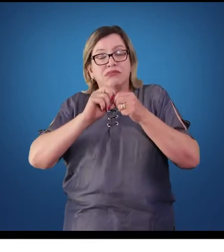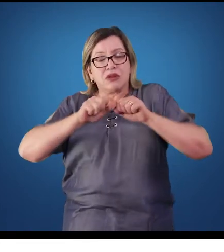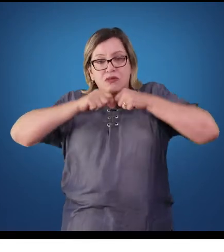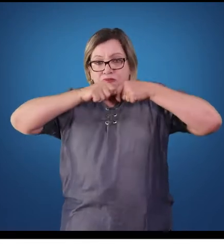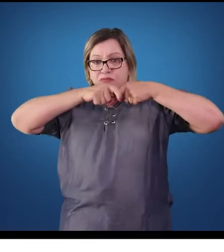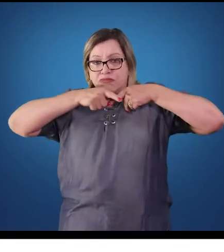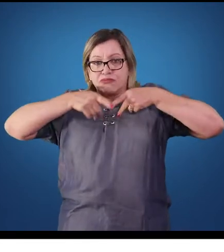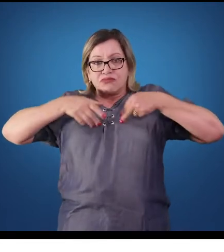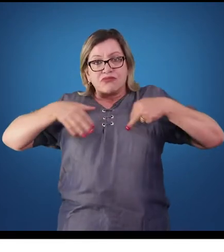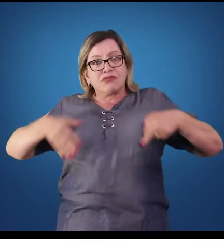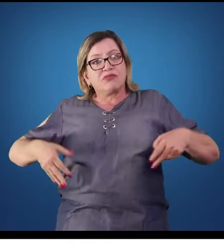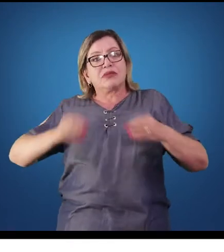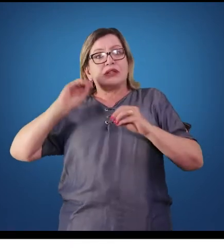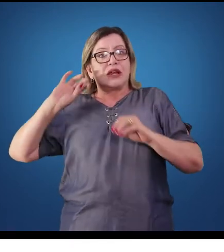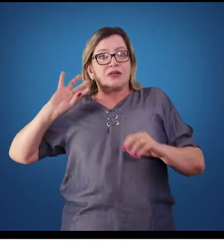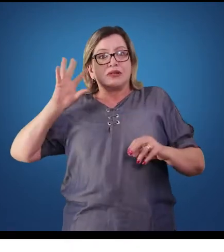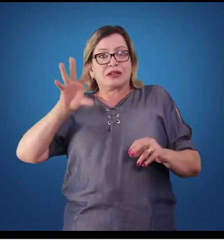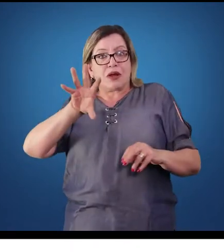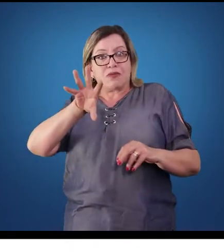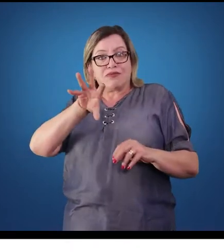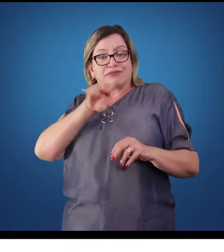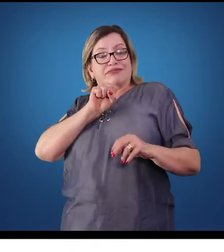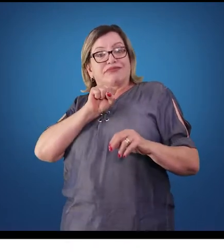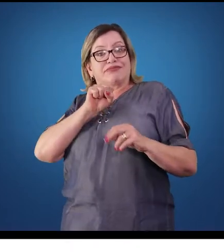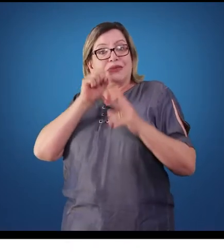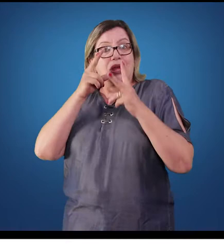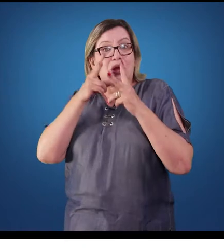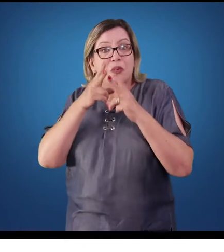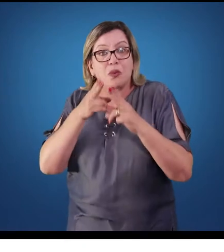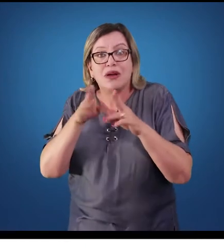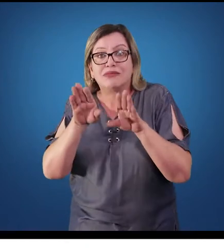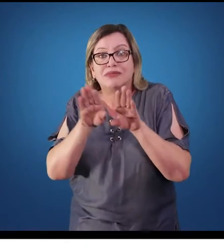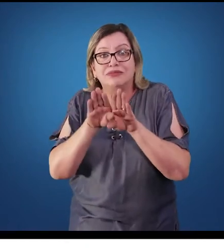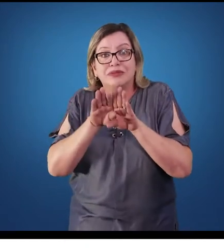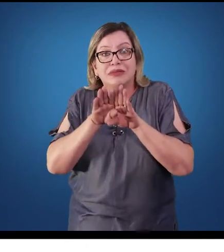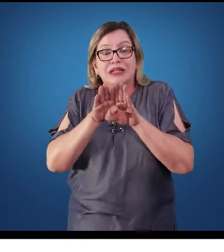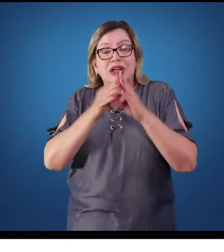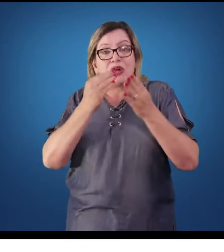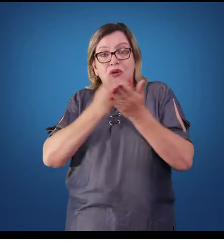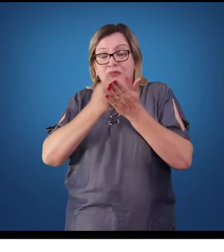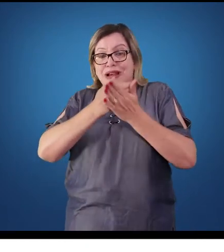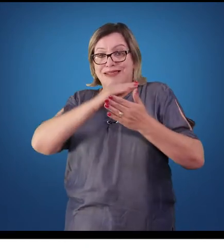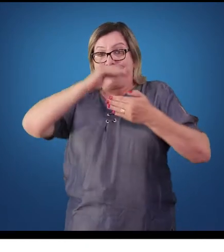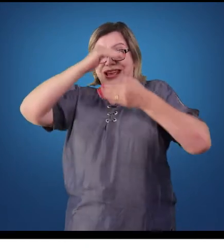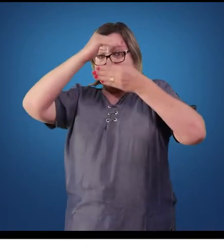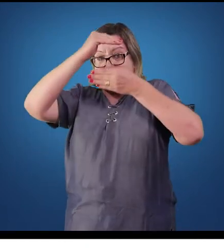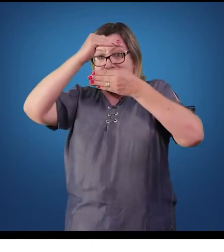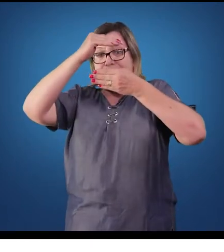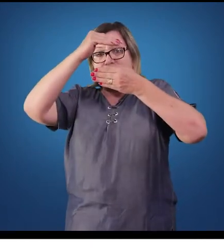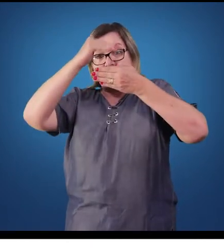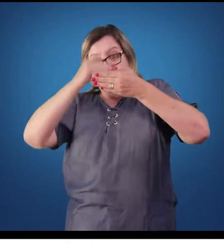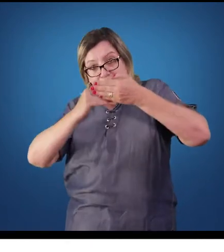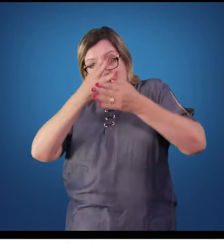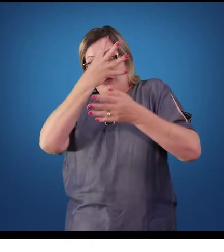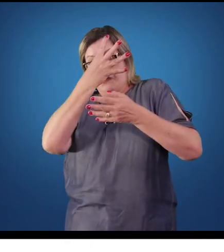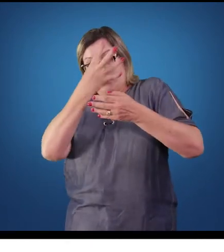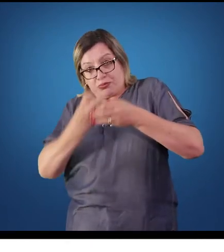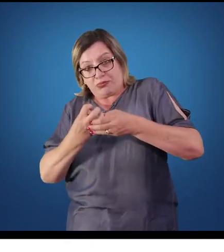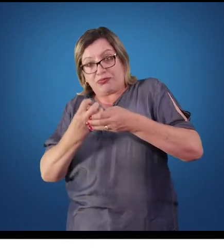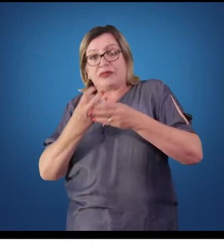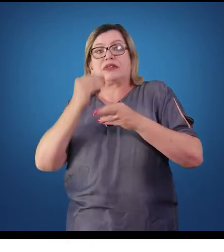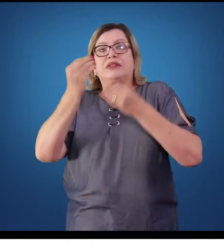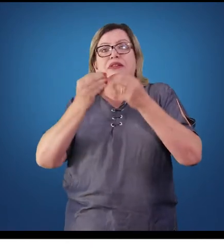distribua, fazendo com que a contração ocorra de uma maneira igualitária, de cima para baixo no coração, viabilizando, então,